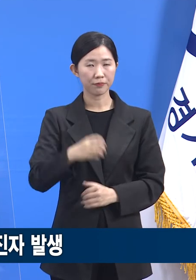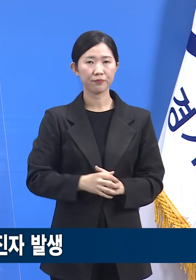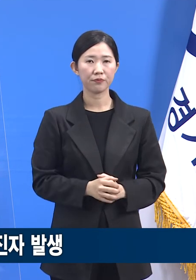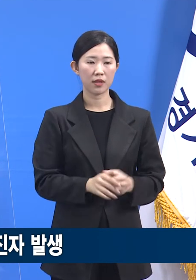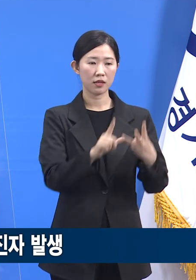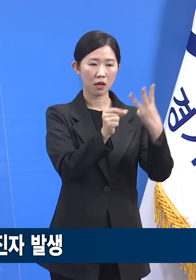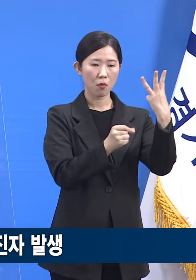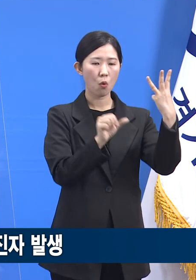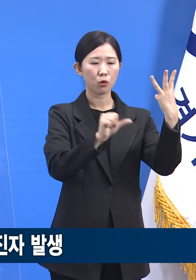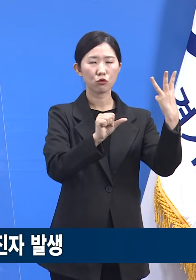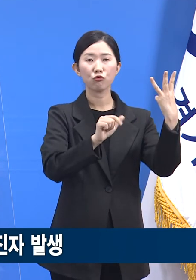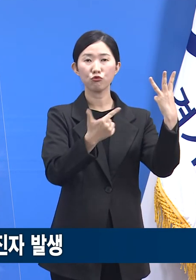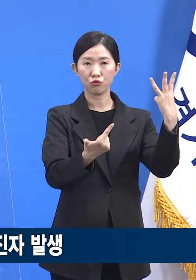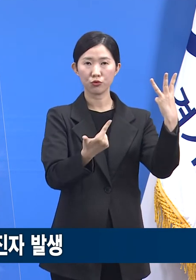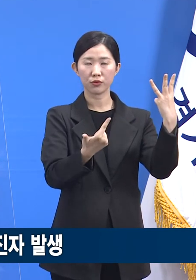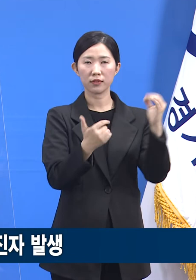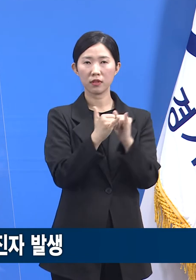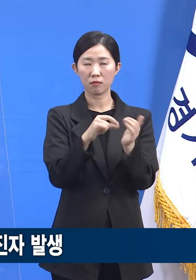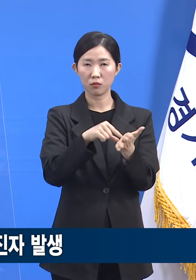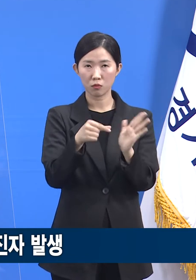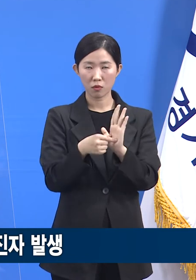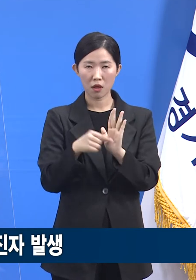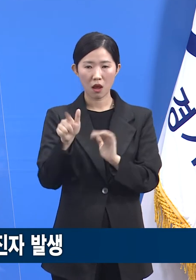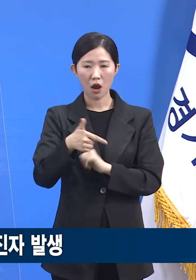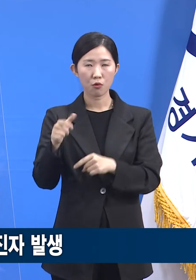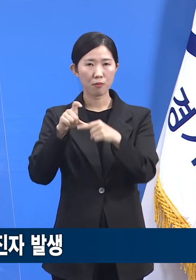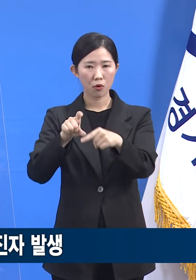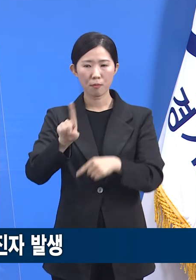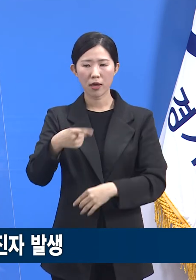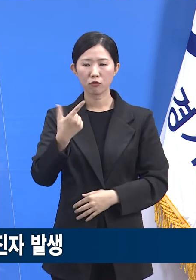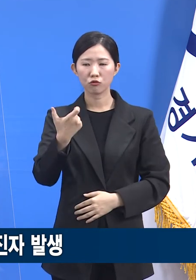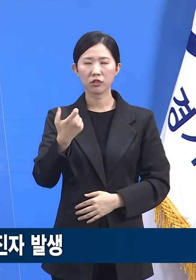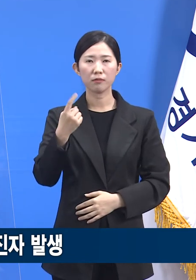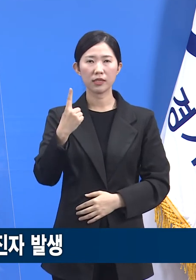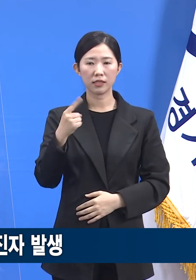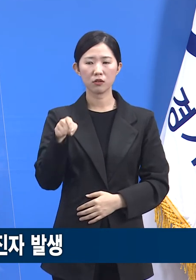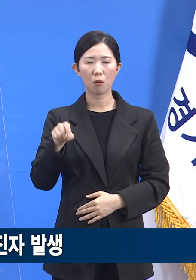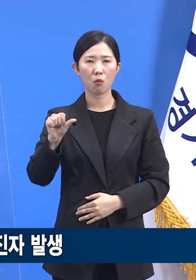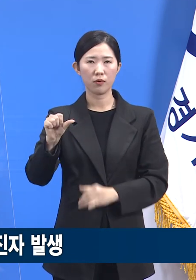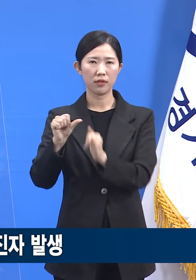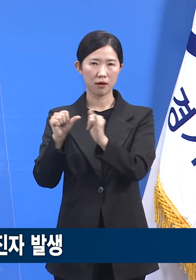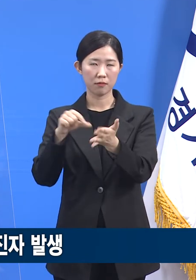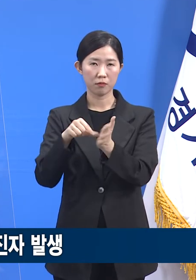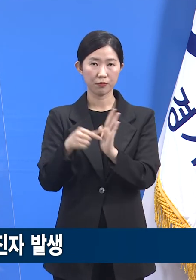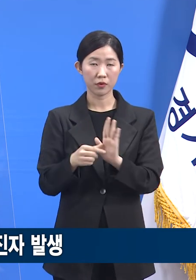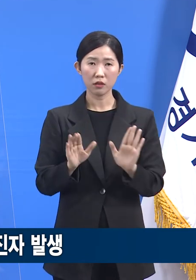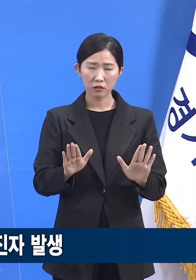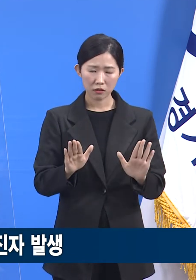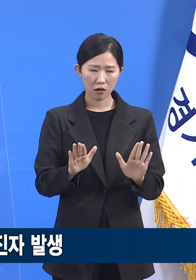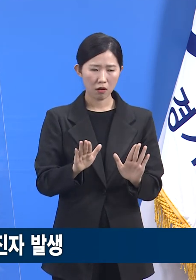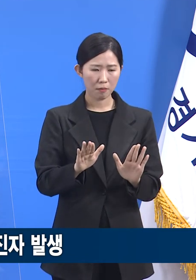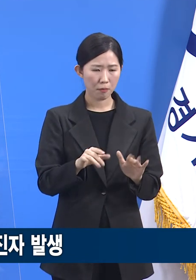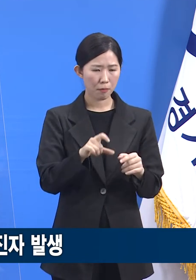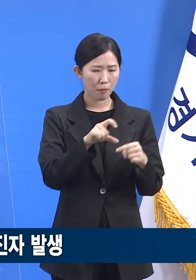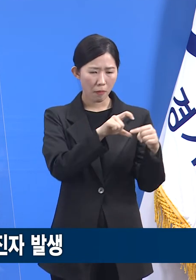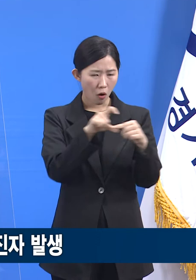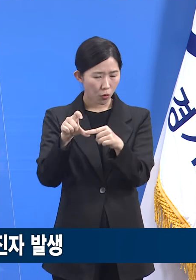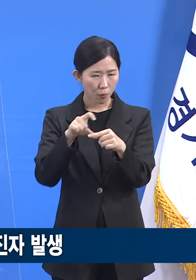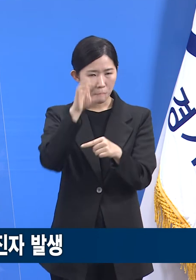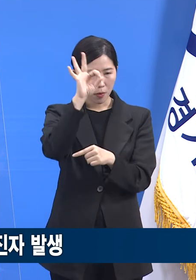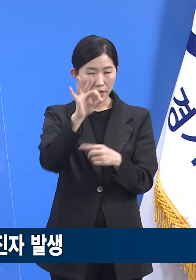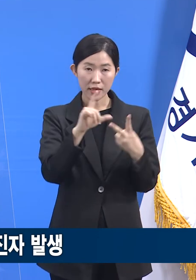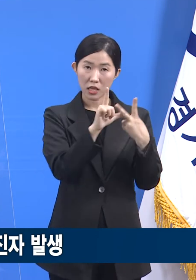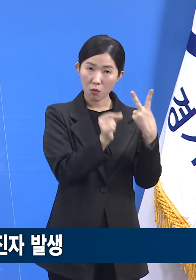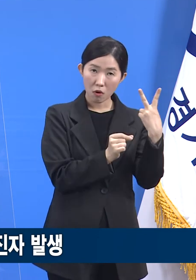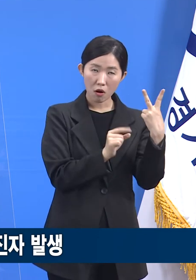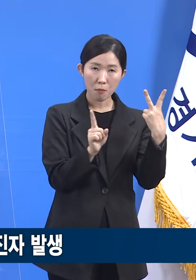5,006명, 일평균 161.5명입니다. 일평균 값 기준으로 2월은 1월 대비